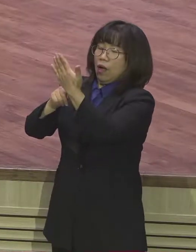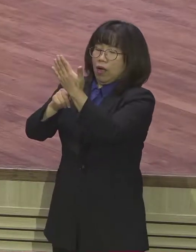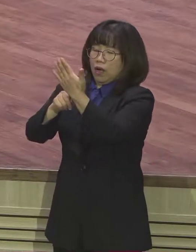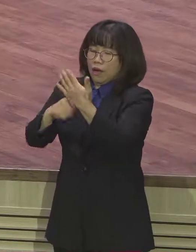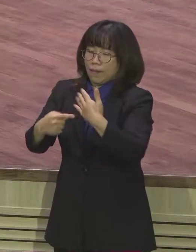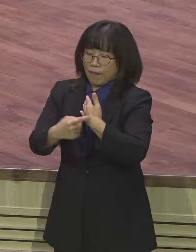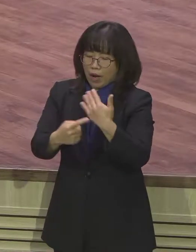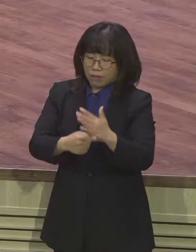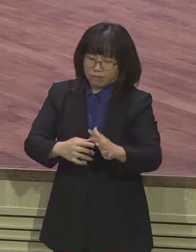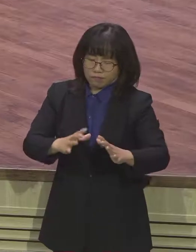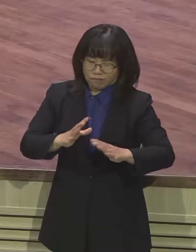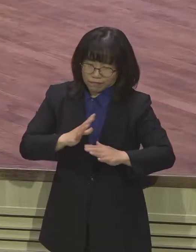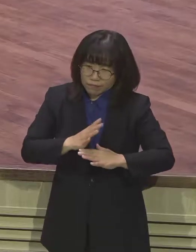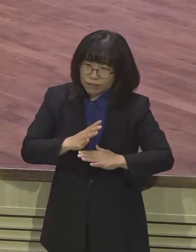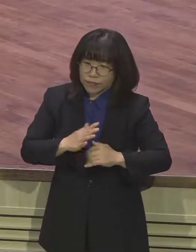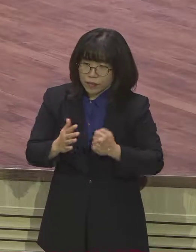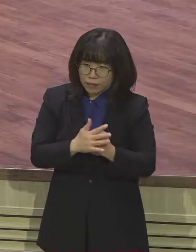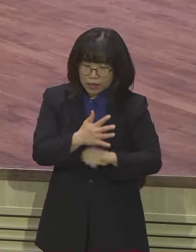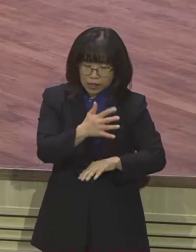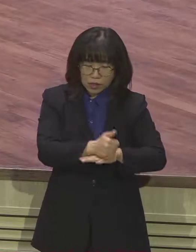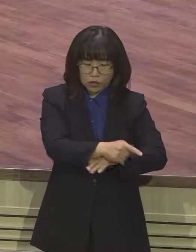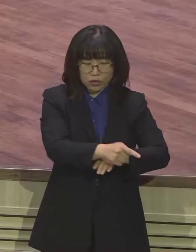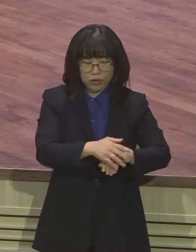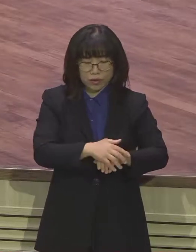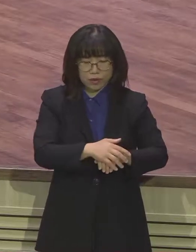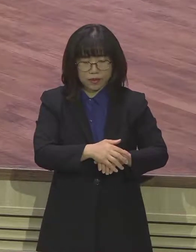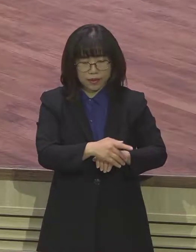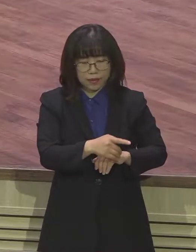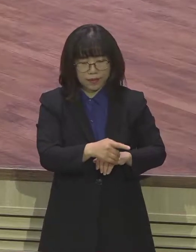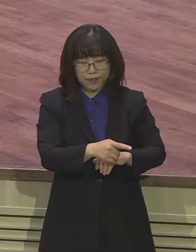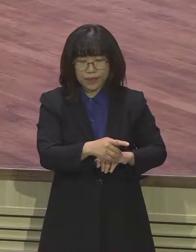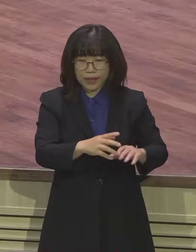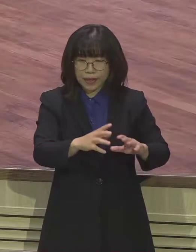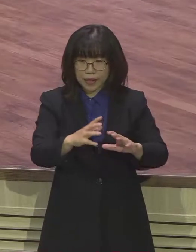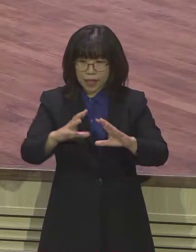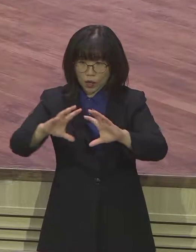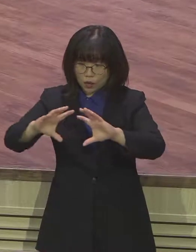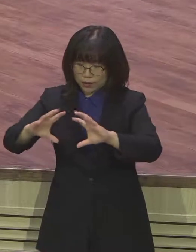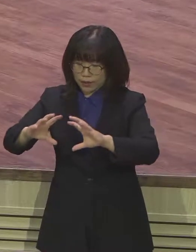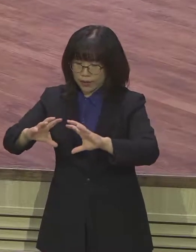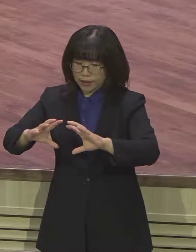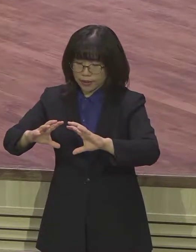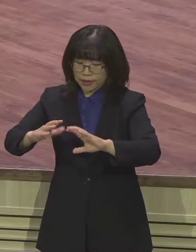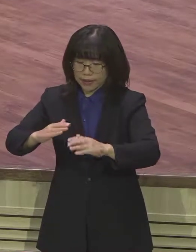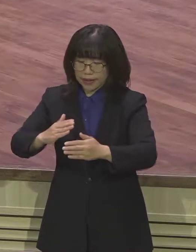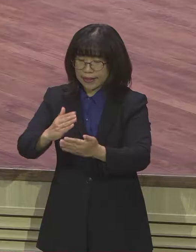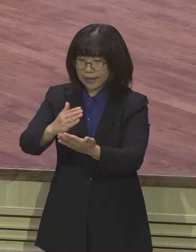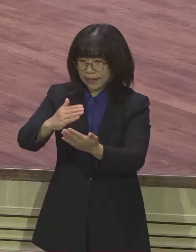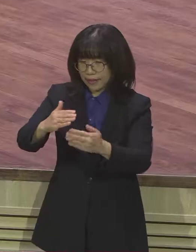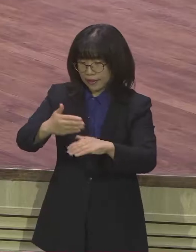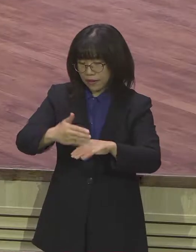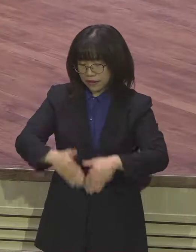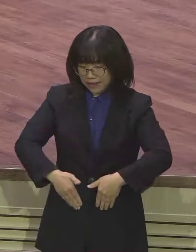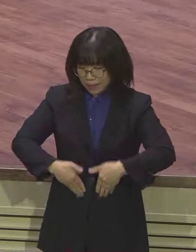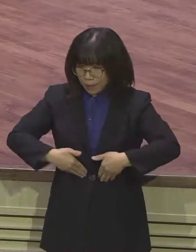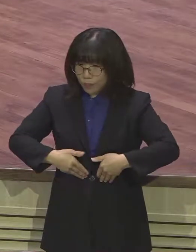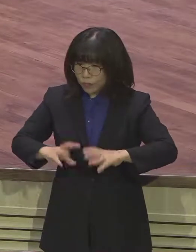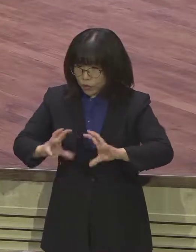그래서 목자에 불과했지만 그리고 남왕국 사람이었음에도 불구하고 북왕국으로 와서 바로 하나님의 심판의 메시지를